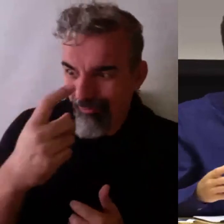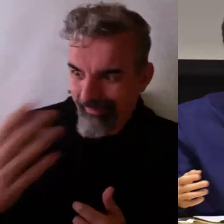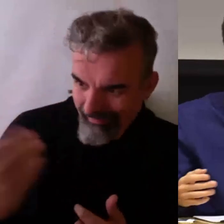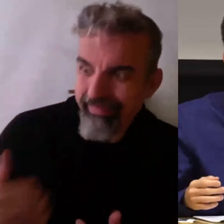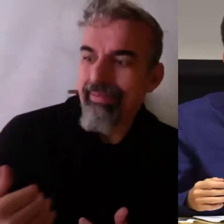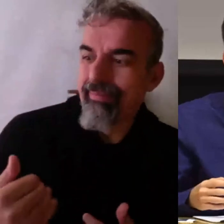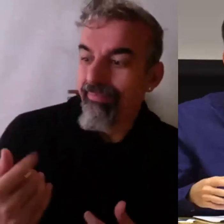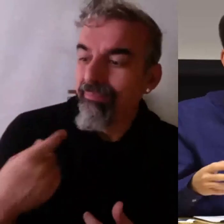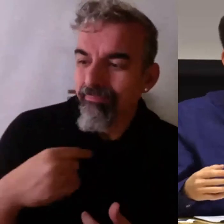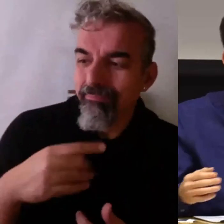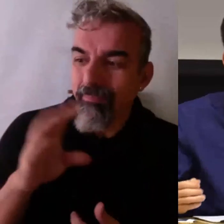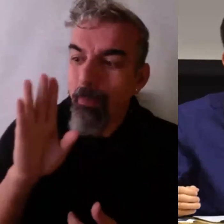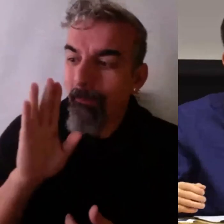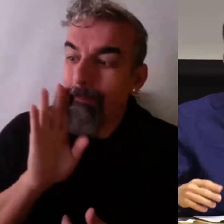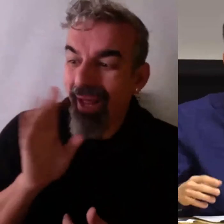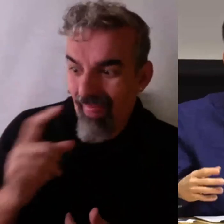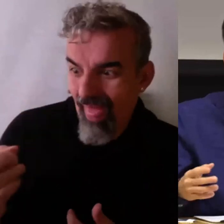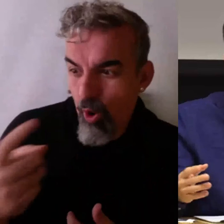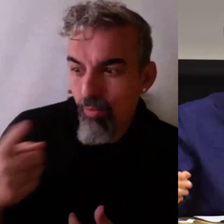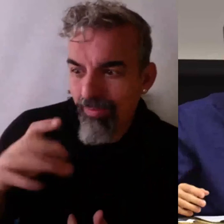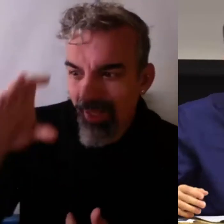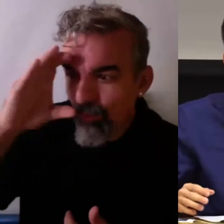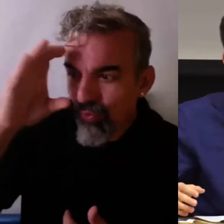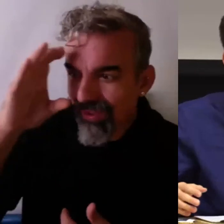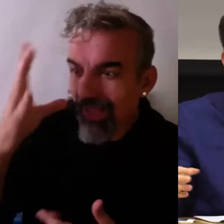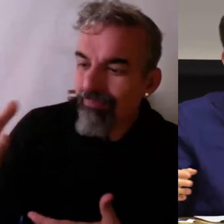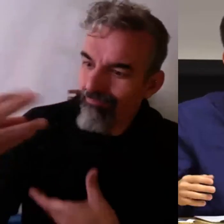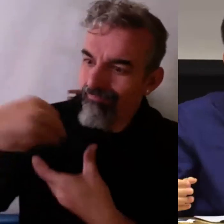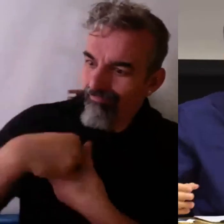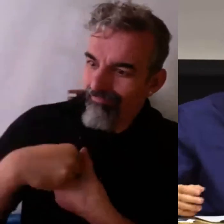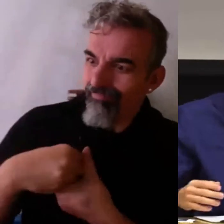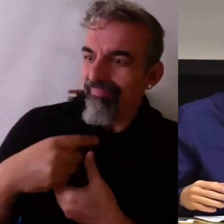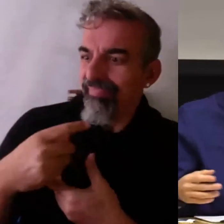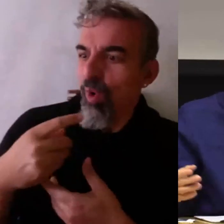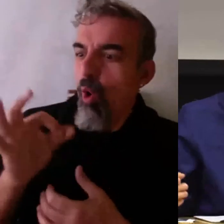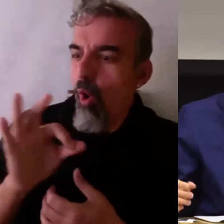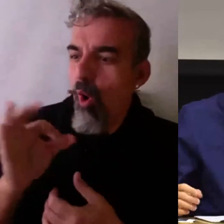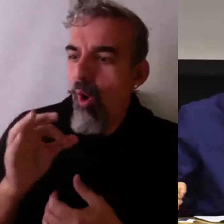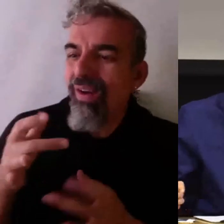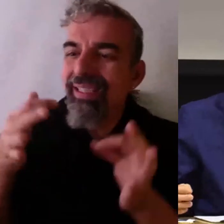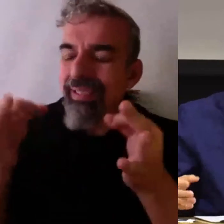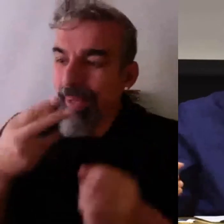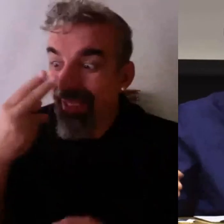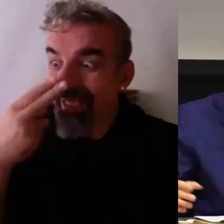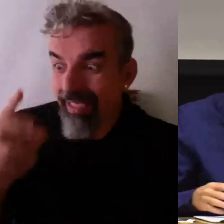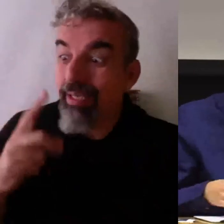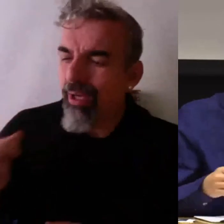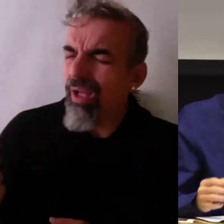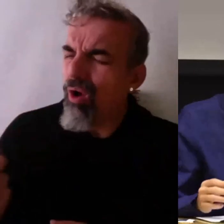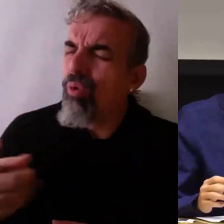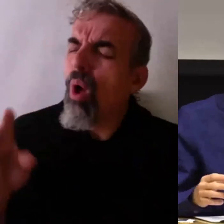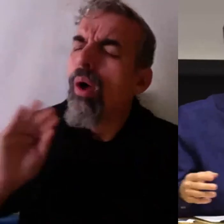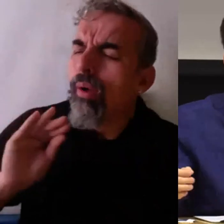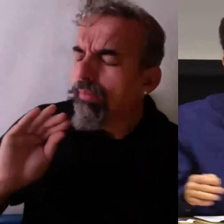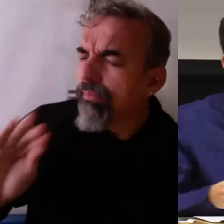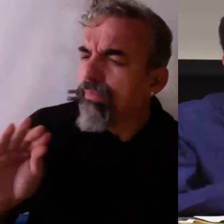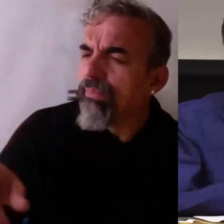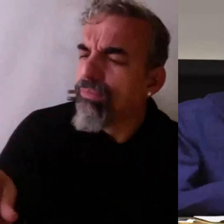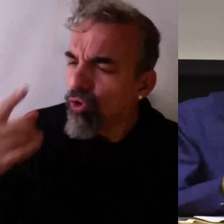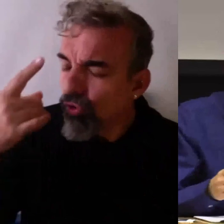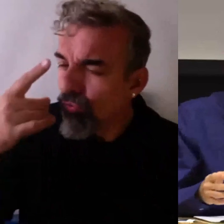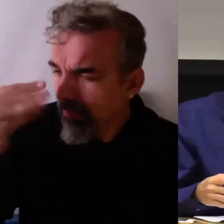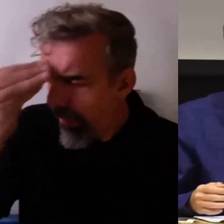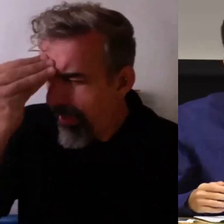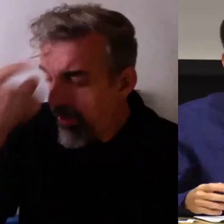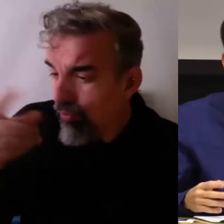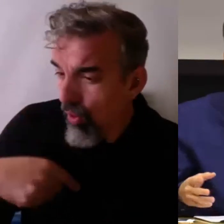está más dentro de la clase o que está más interesado por este tema y preguntarle, oye, ¿tú crees que lo